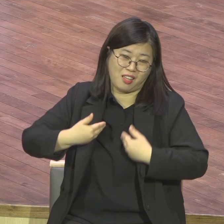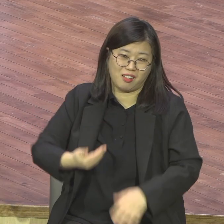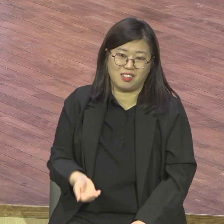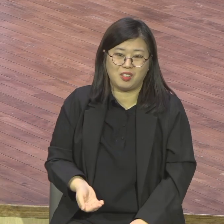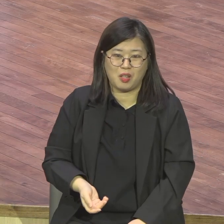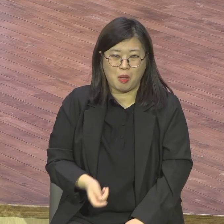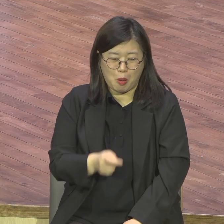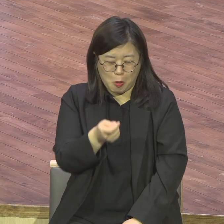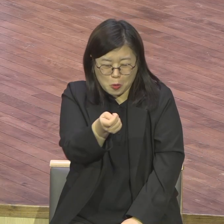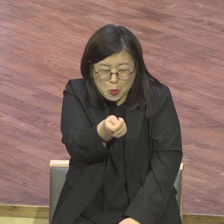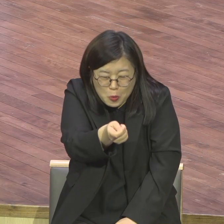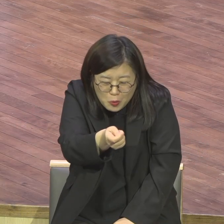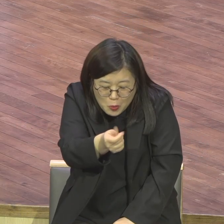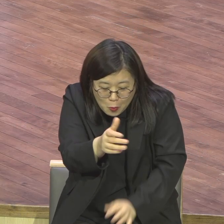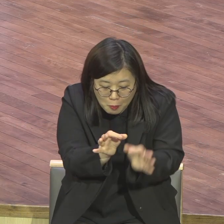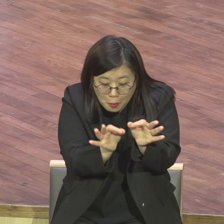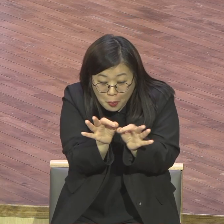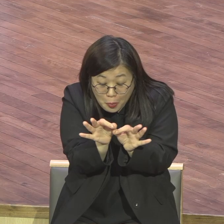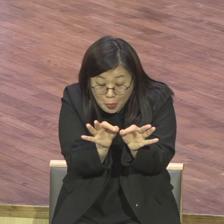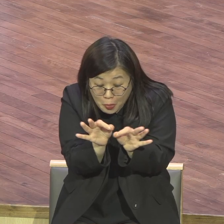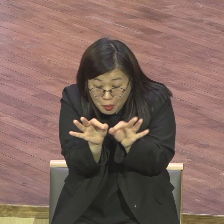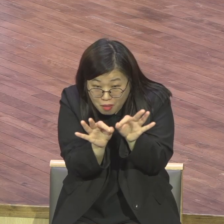중소기업들 뭐 이런 지금 엄청 어렵잖아요.